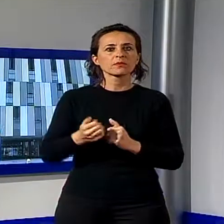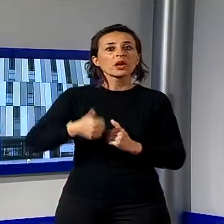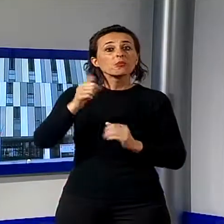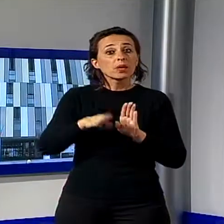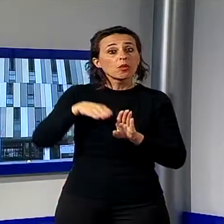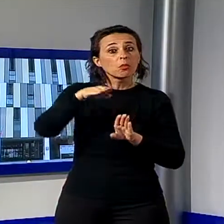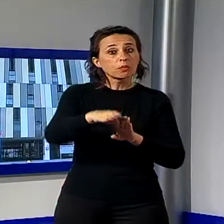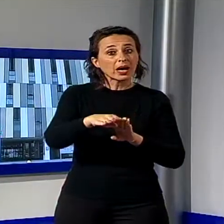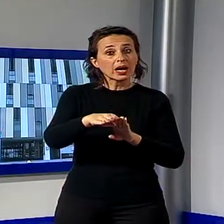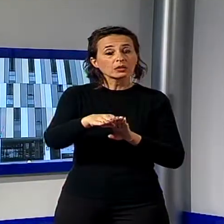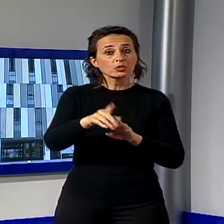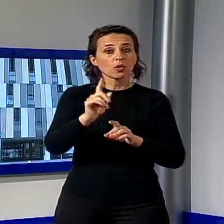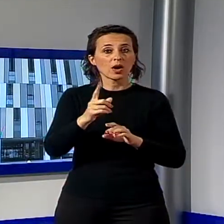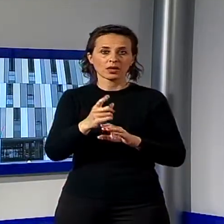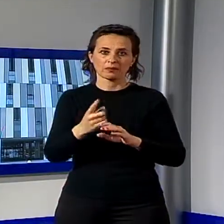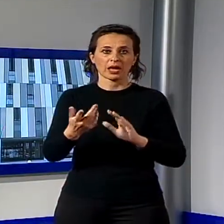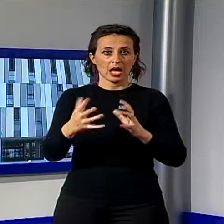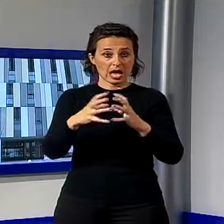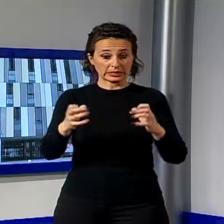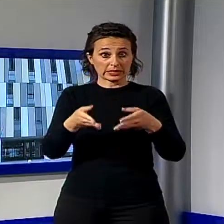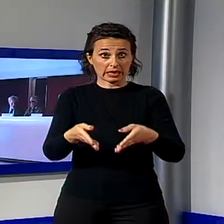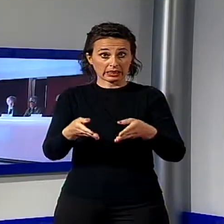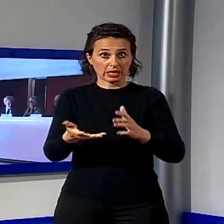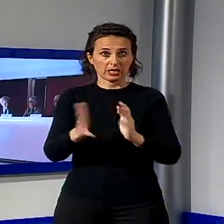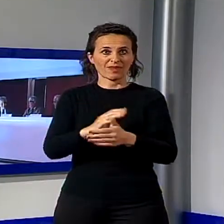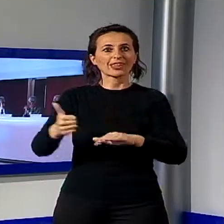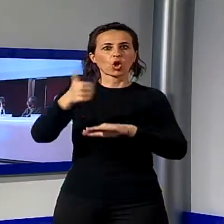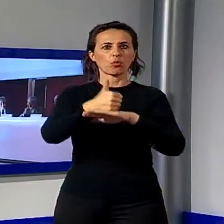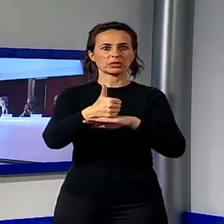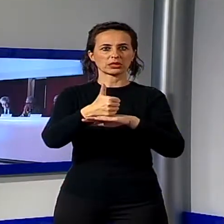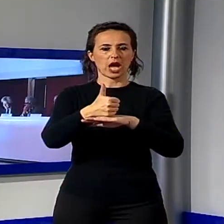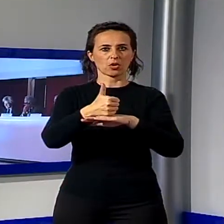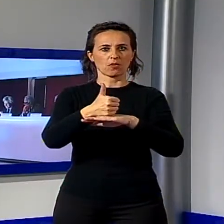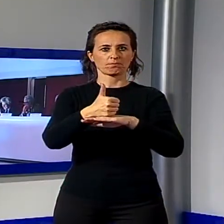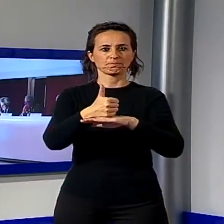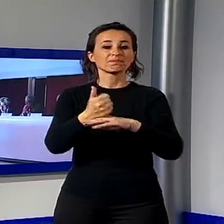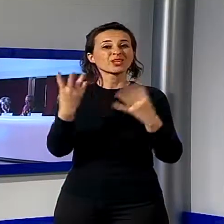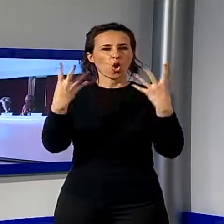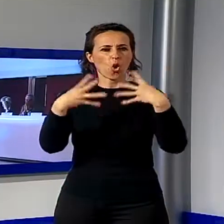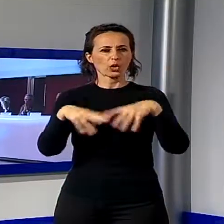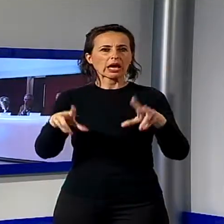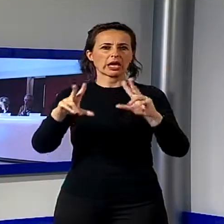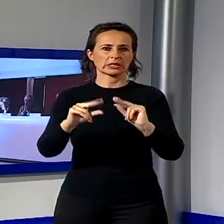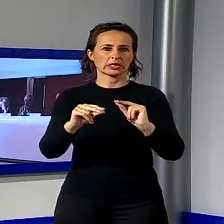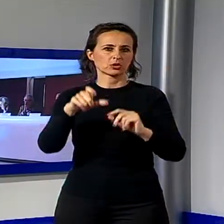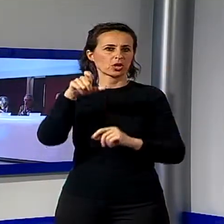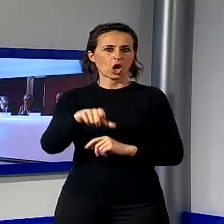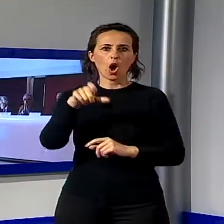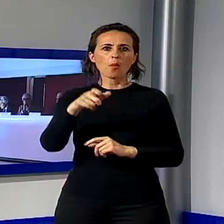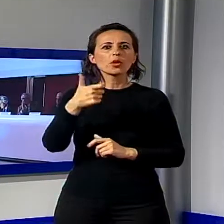attuali aziende che scatterà il prossimo luglio. Si tratta di una riorganizzazione necessaria per mantenere i servizi a fronte dei 400